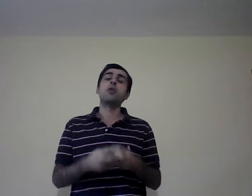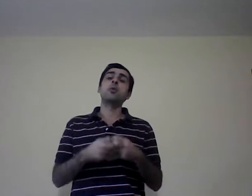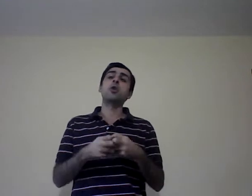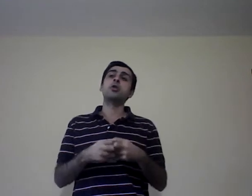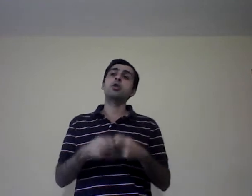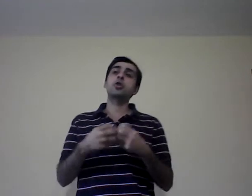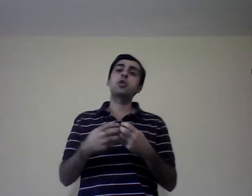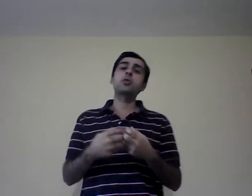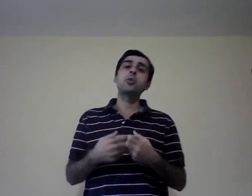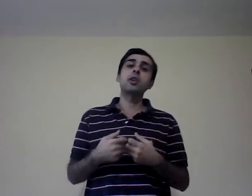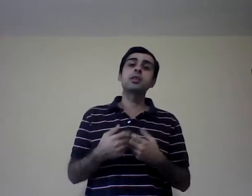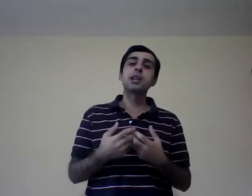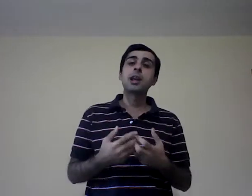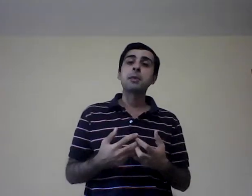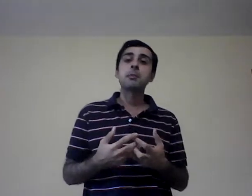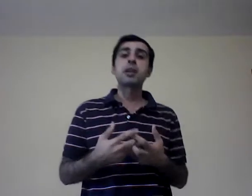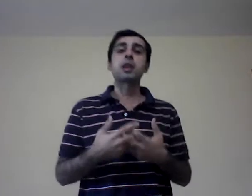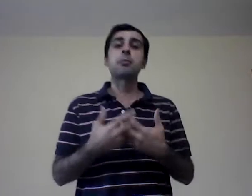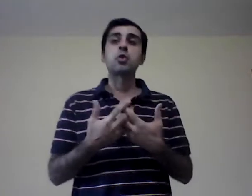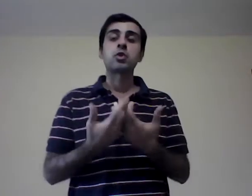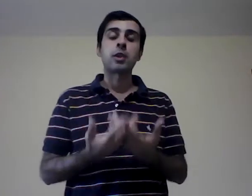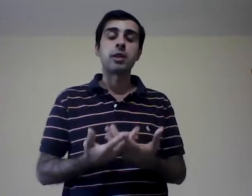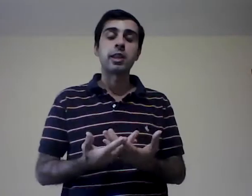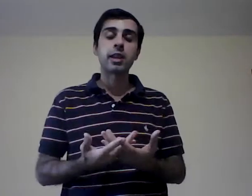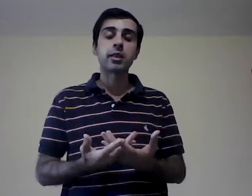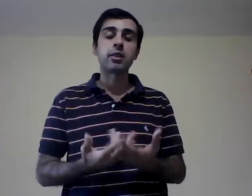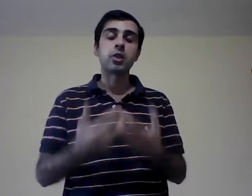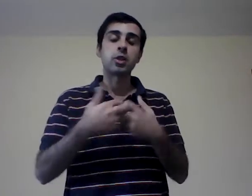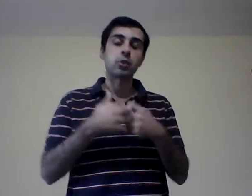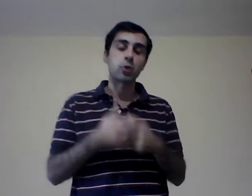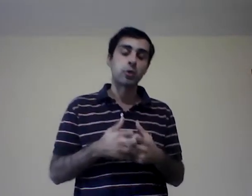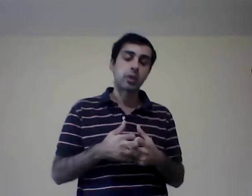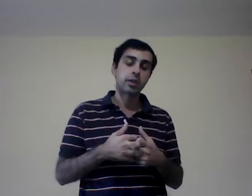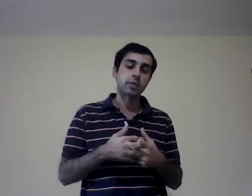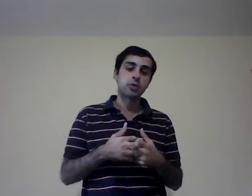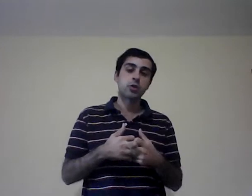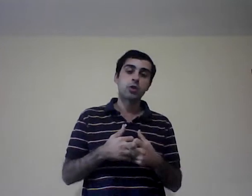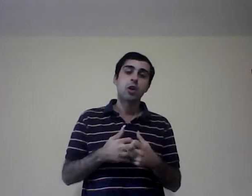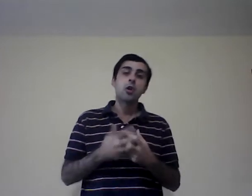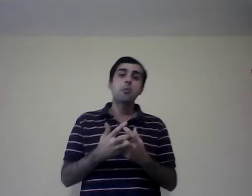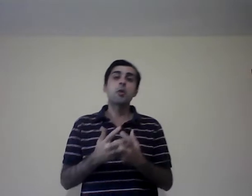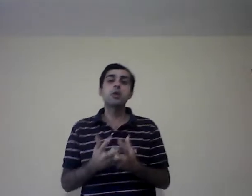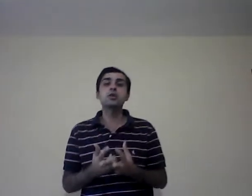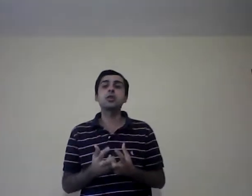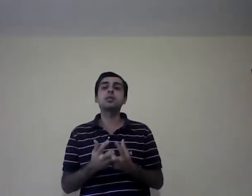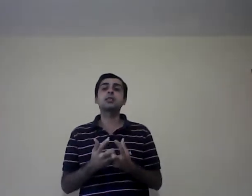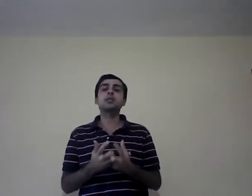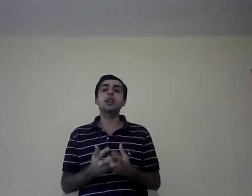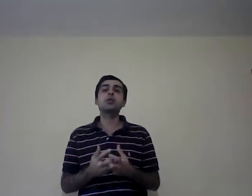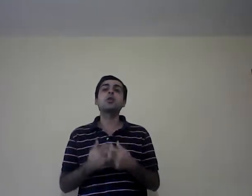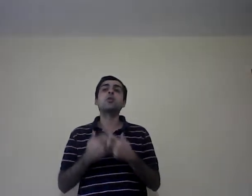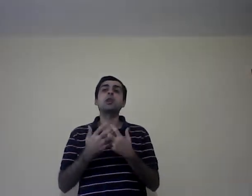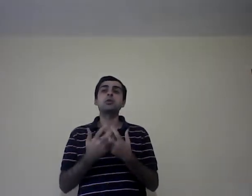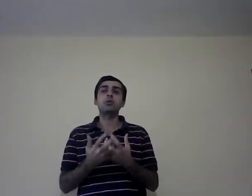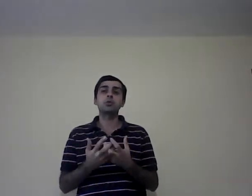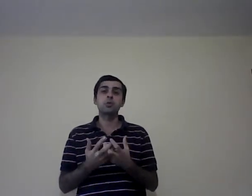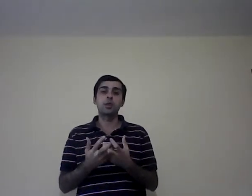todos pueden tener la misma responsabilidad dentro de una organización. Por eso es necesario una estructura,